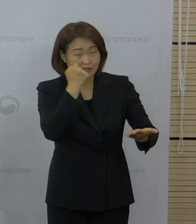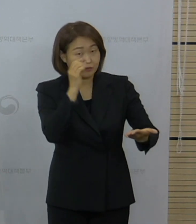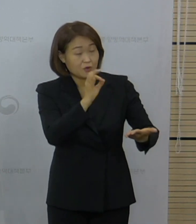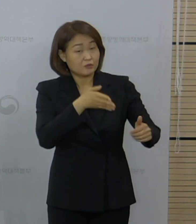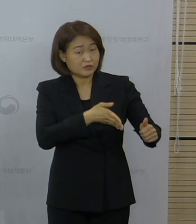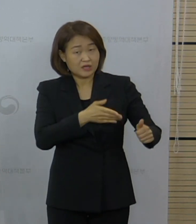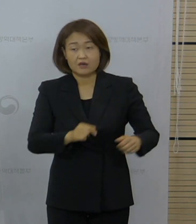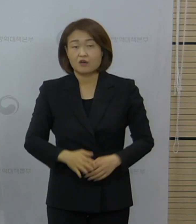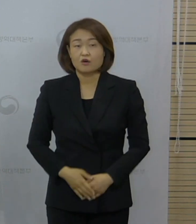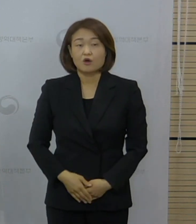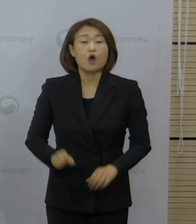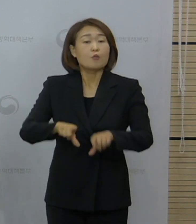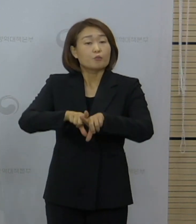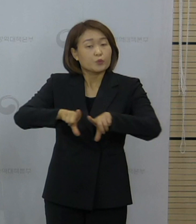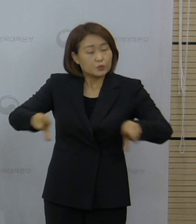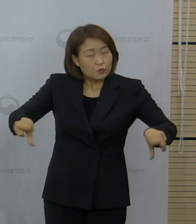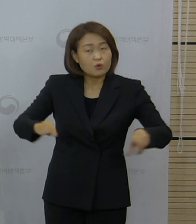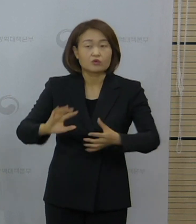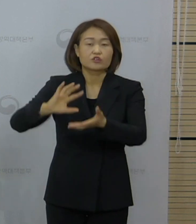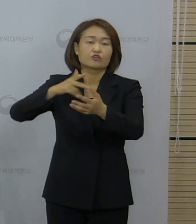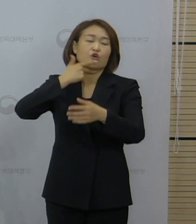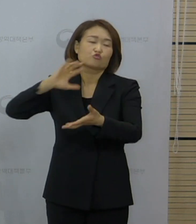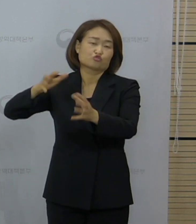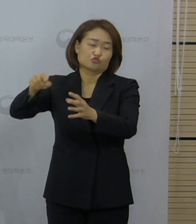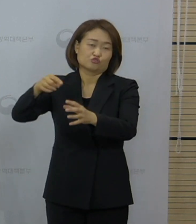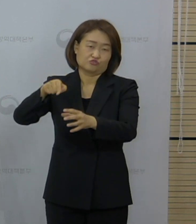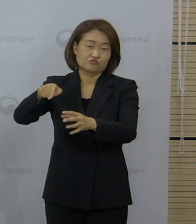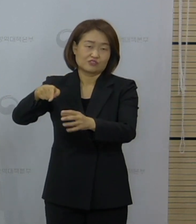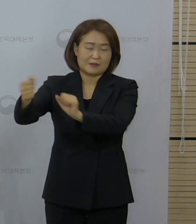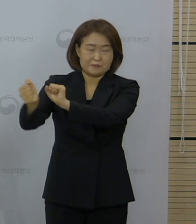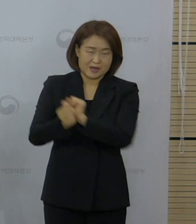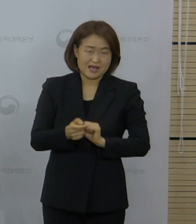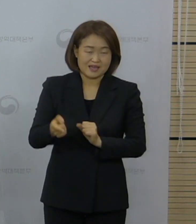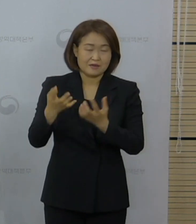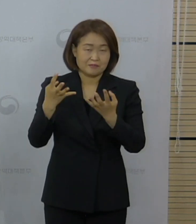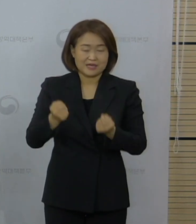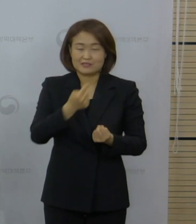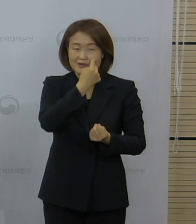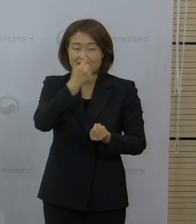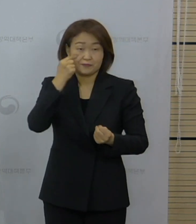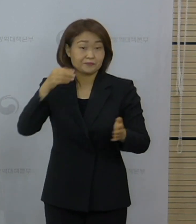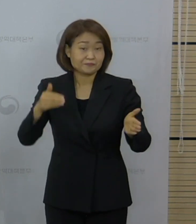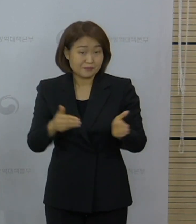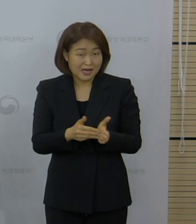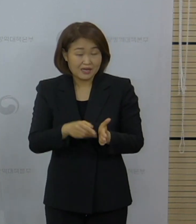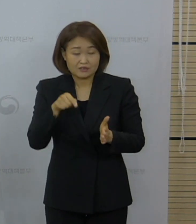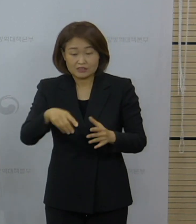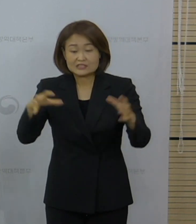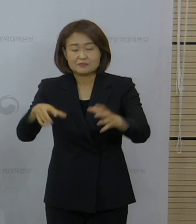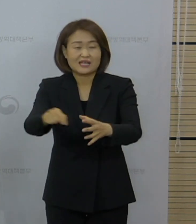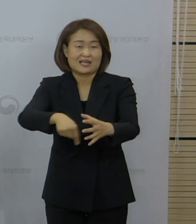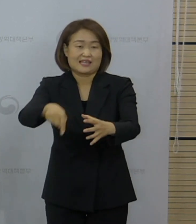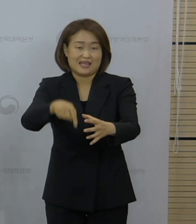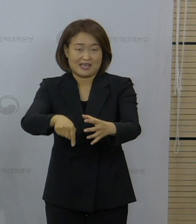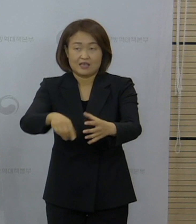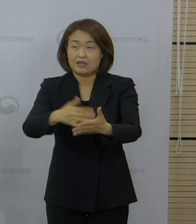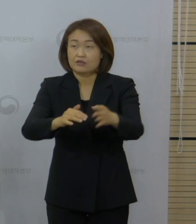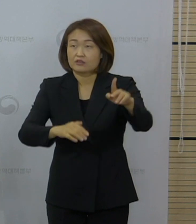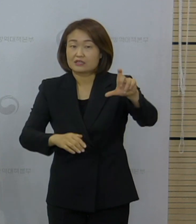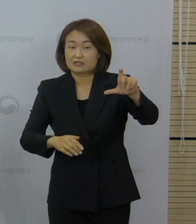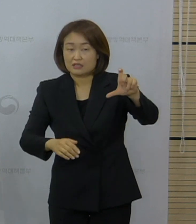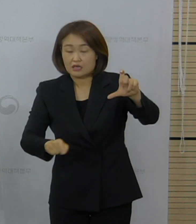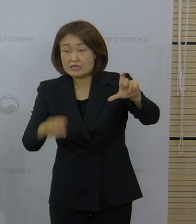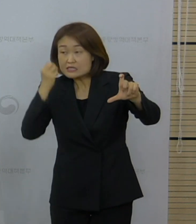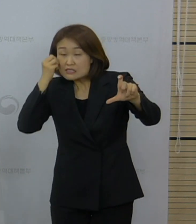발생을 했고 이 영국 변이는 기존 집단 사례에서 확인된 케이스가 15건